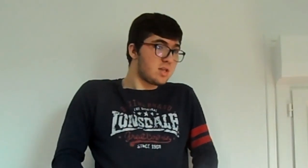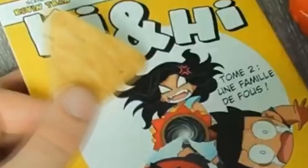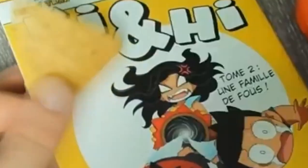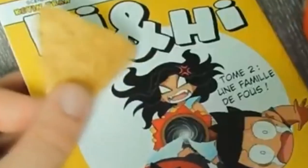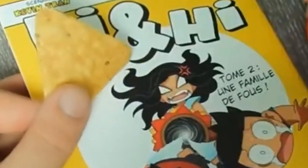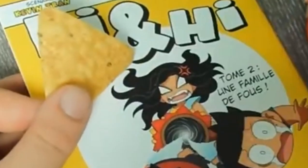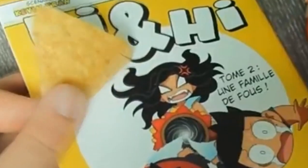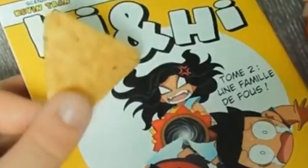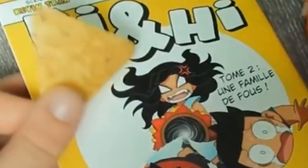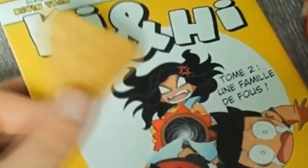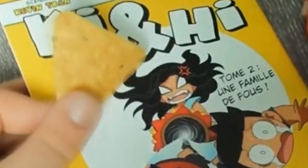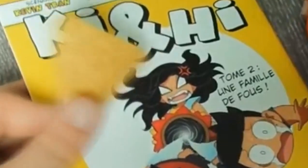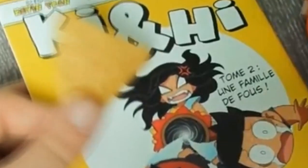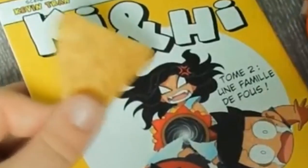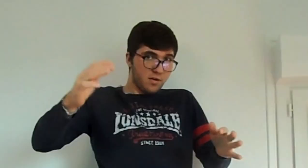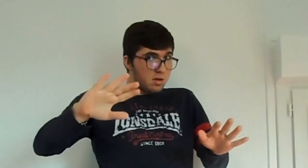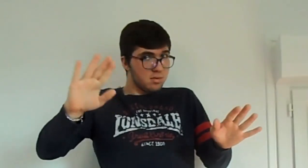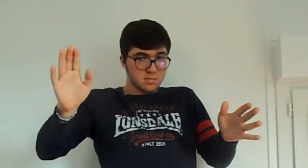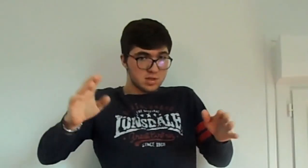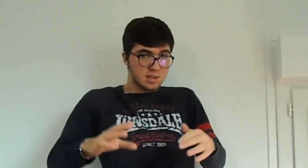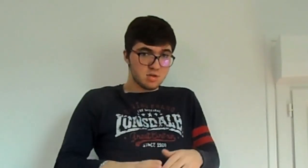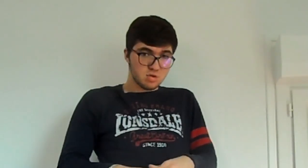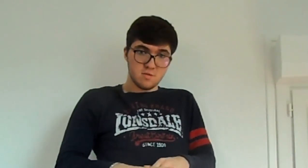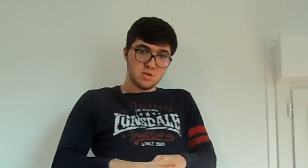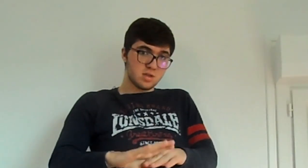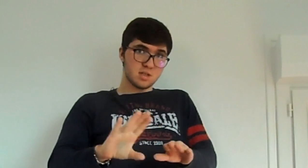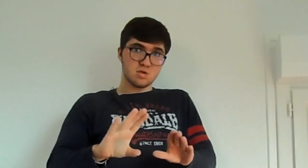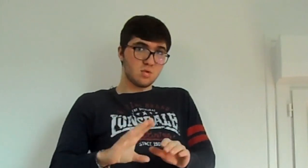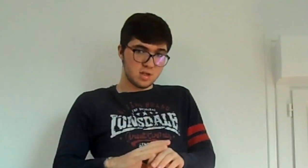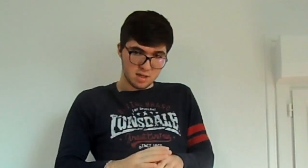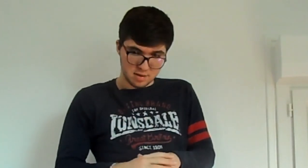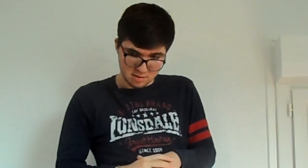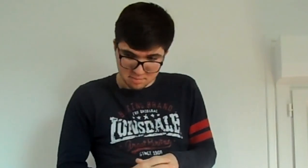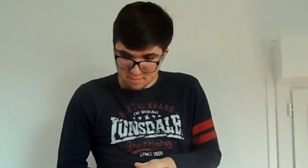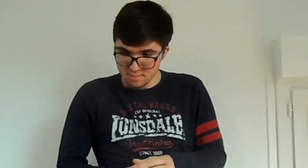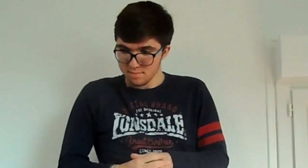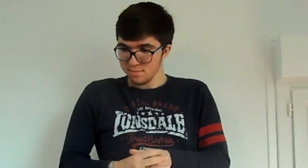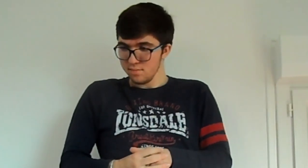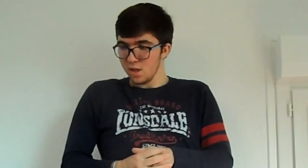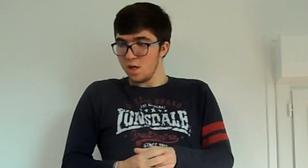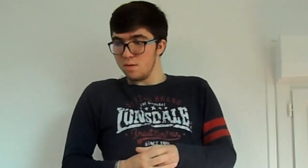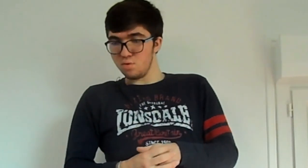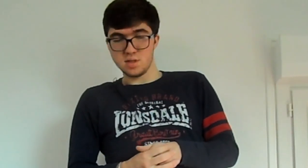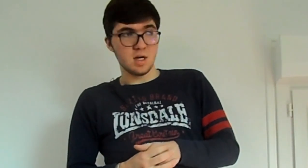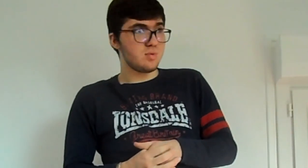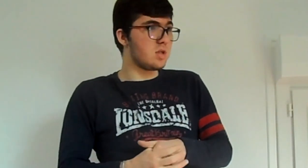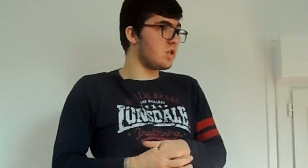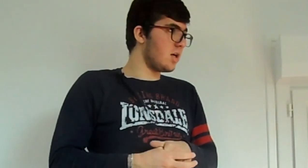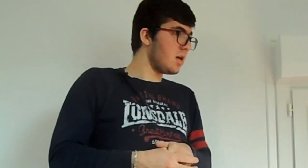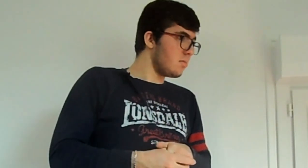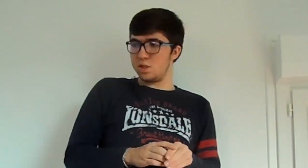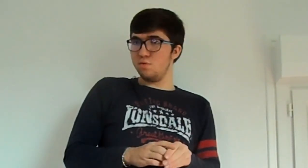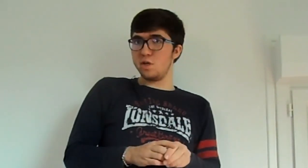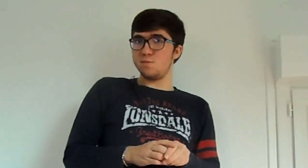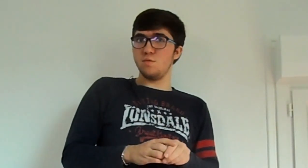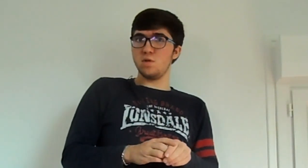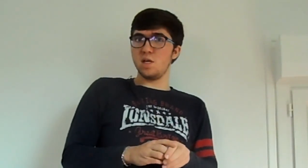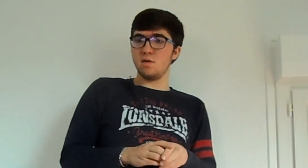dire, hé, regarde, je suis un Doritos, et enfin, c'était juste une vidéo de 15 secondes, à la base. Bon, ça a un peu dégénéré. Si vous voulez, je peux vous dire,